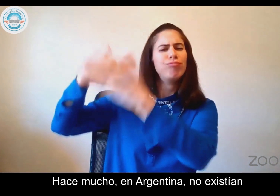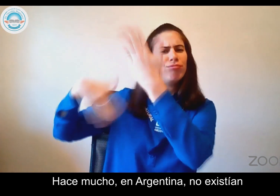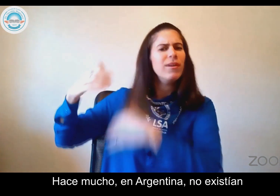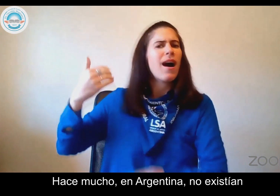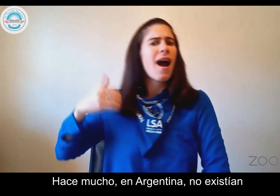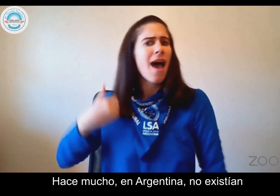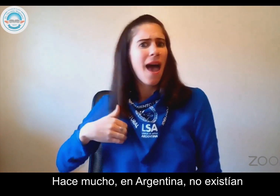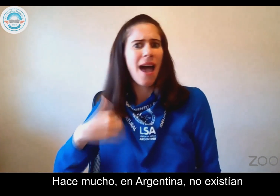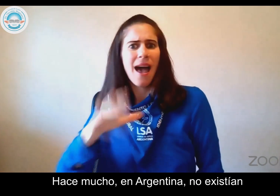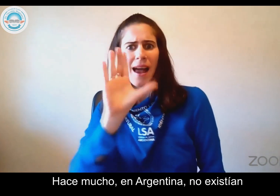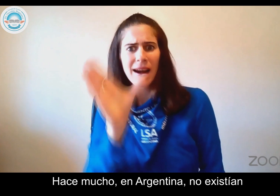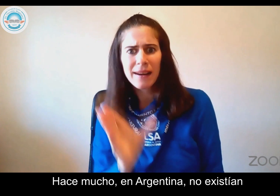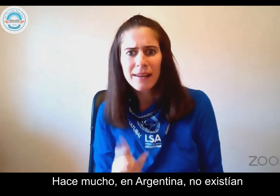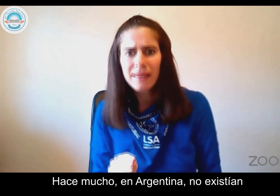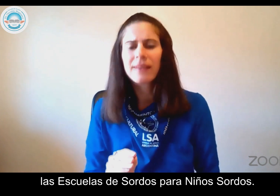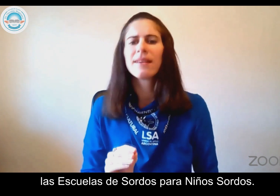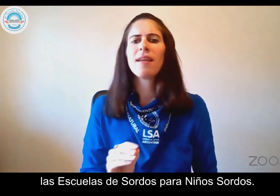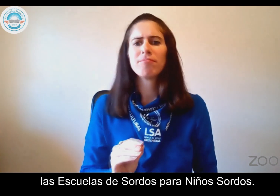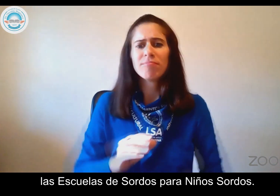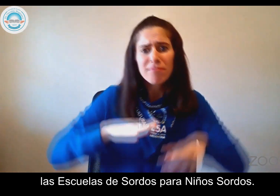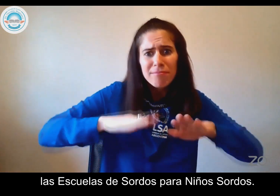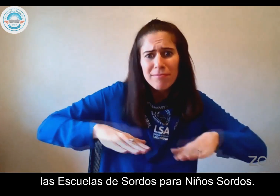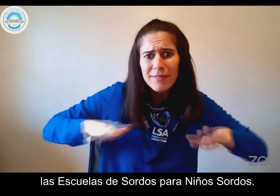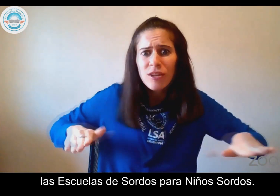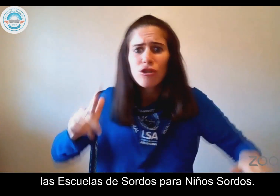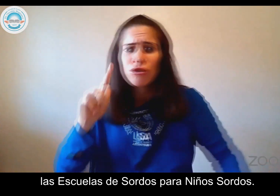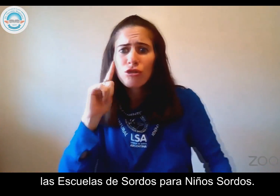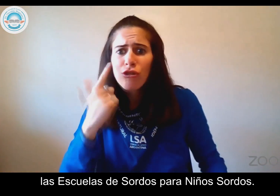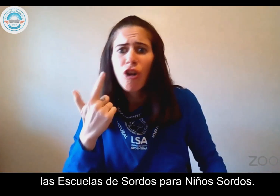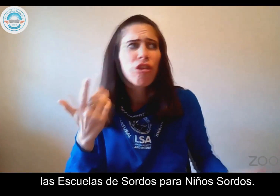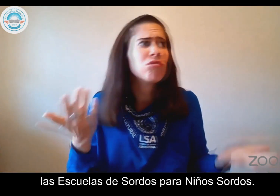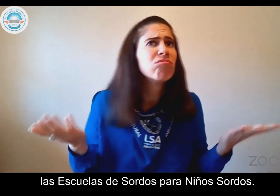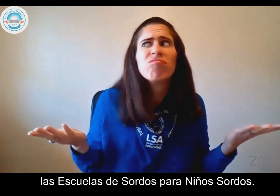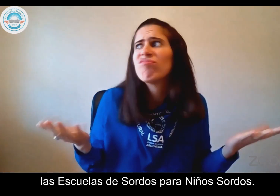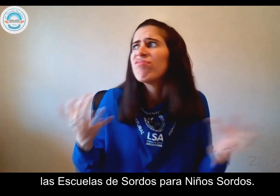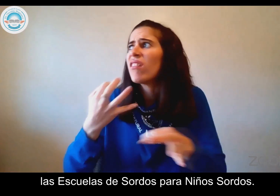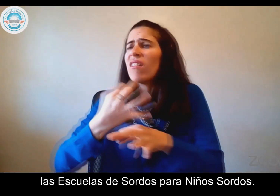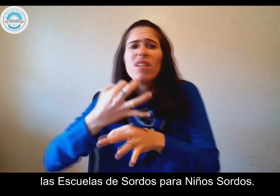Argentina no existían las escuelas de sordos para niños sordos.